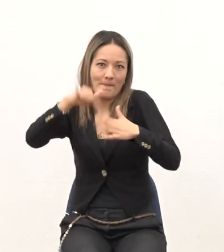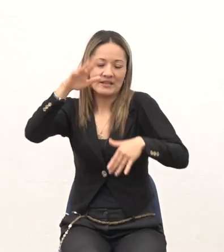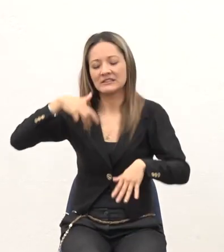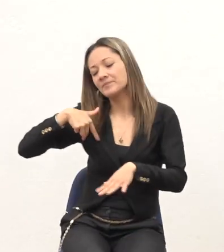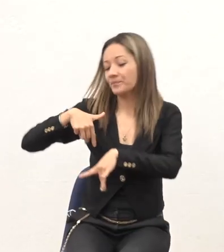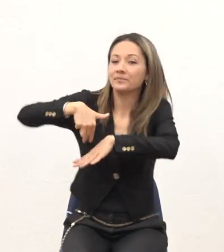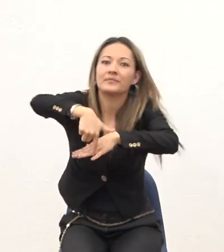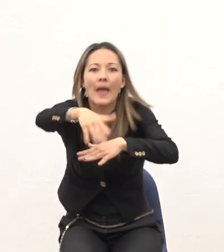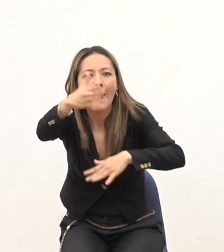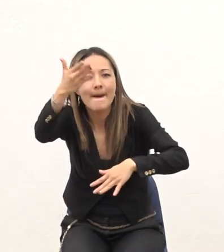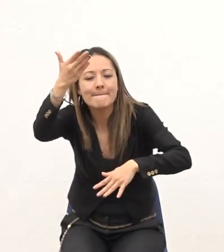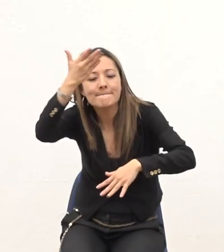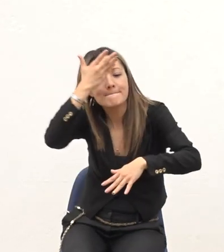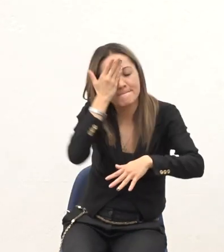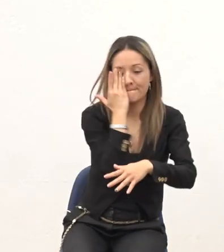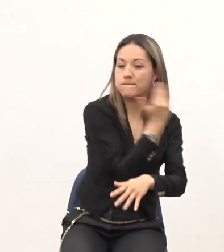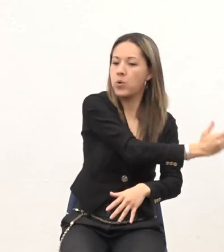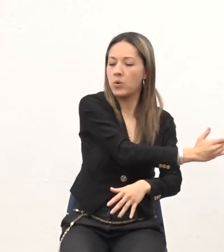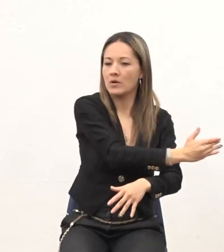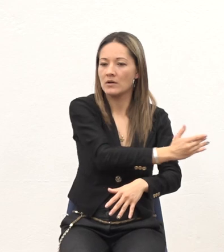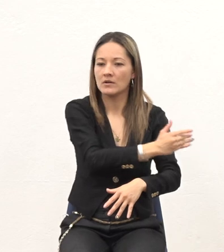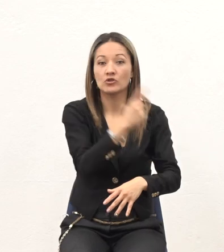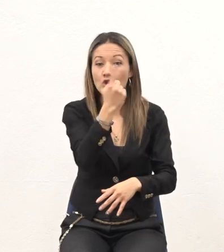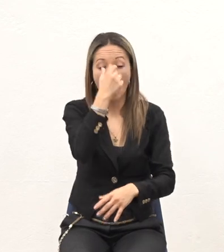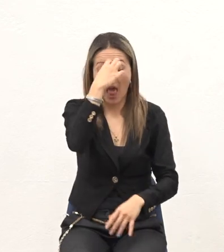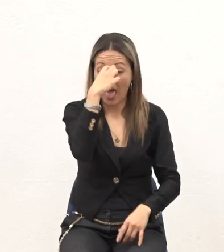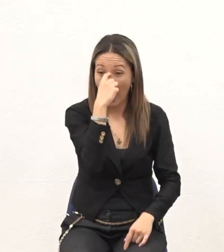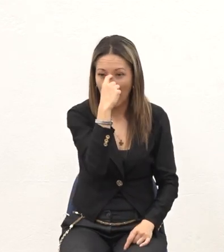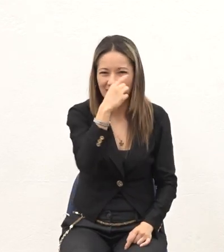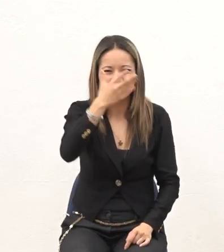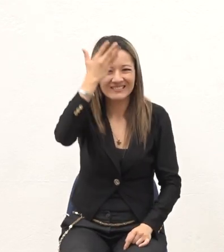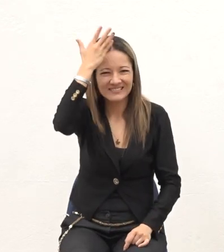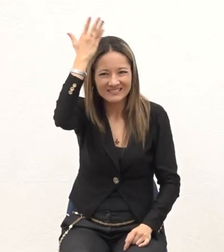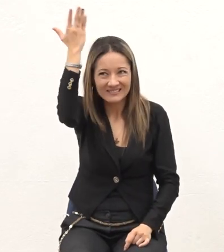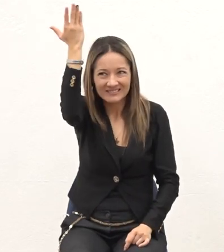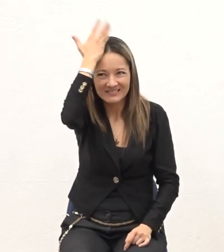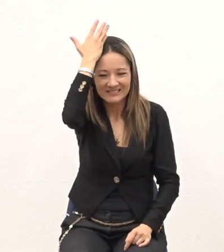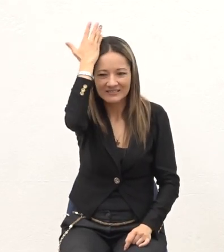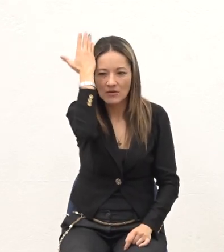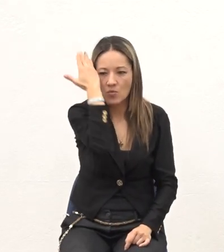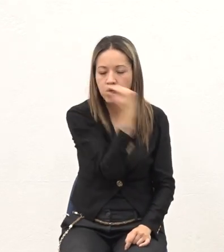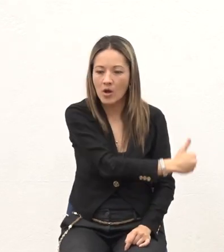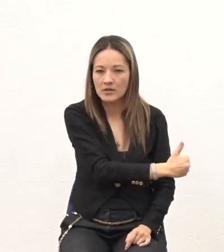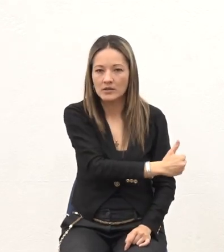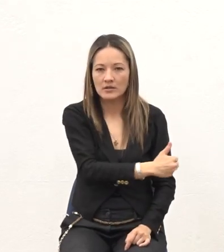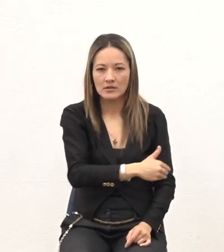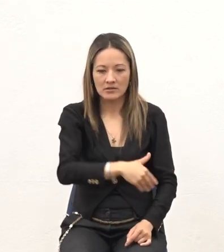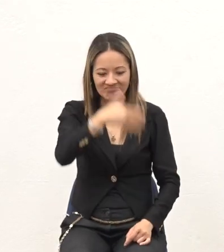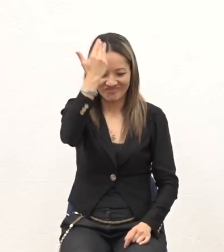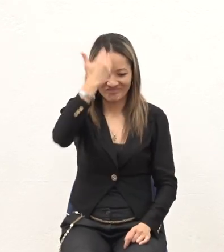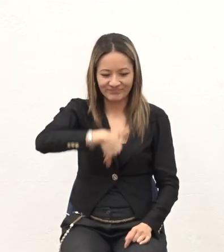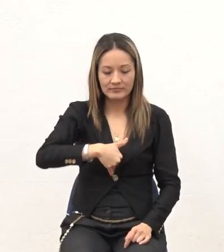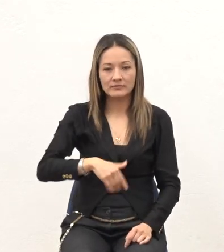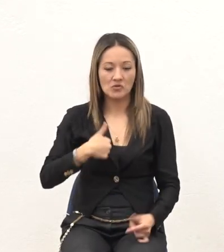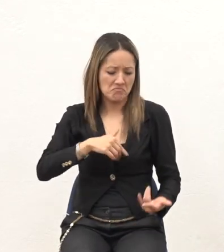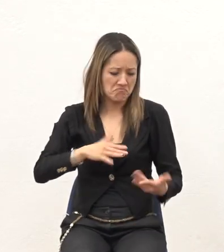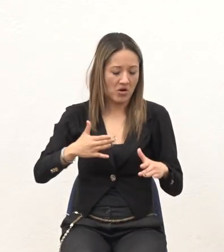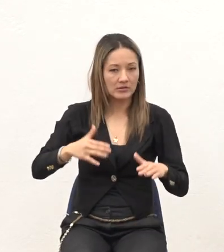El vidrio No me rompe Únicamente la nariz El vidrio Me cae en la cabeza Y me parte en la cabeza Y yo no estaría acá Contando el cuento